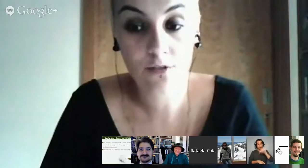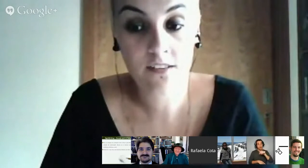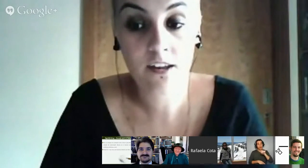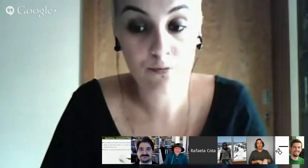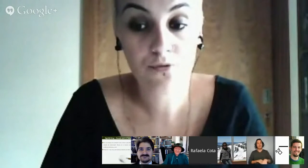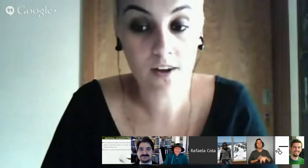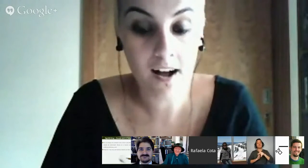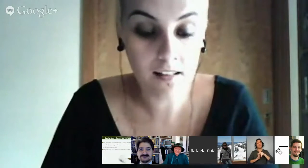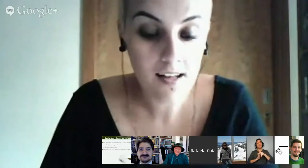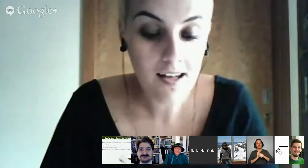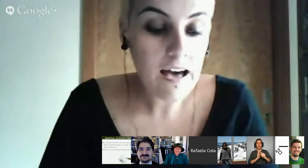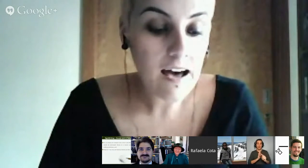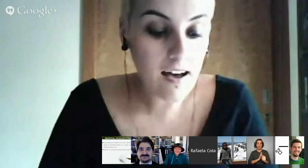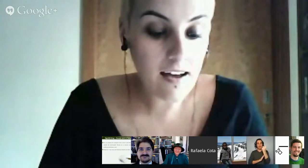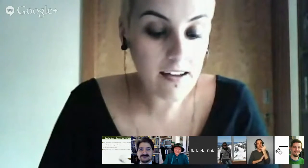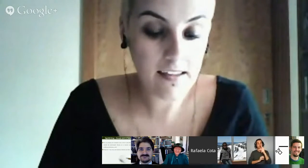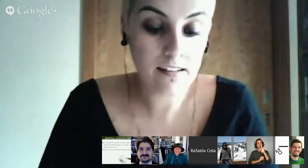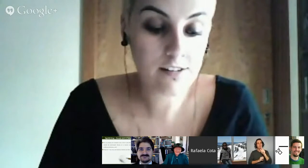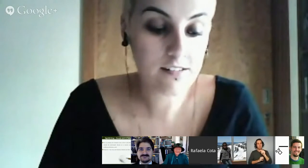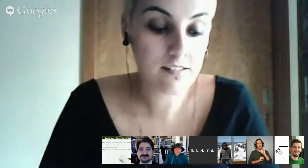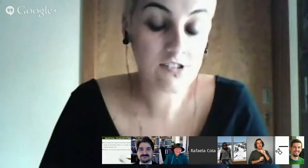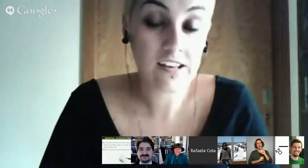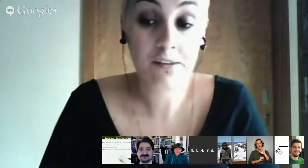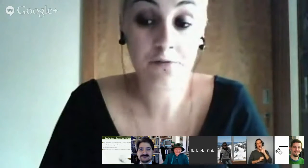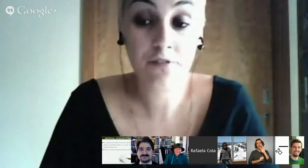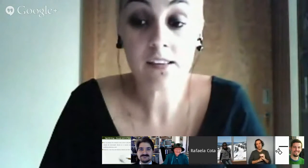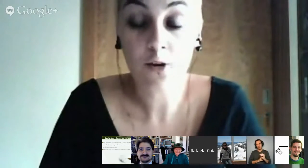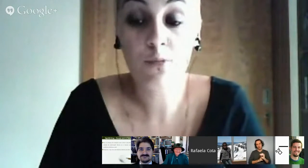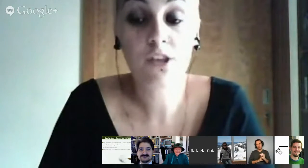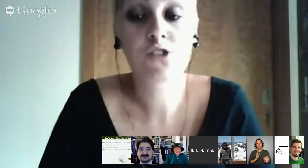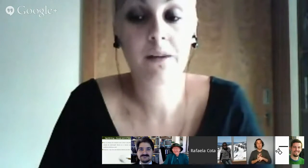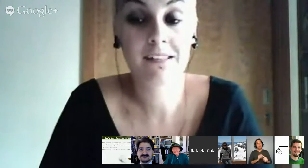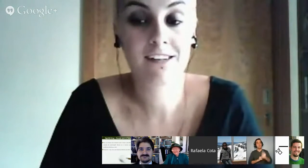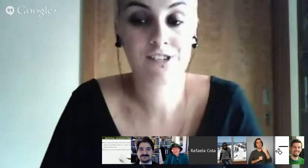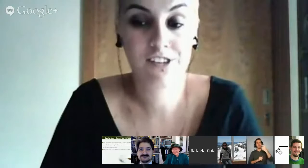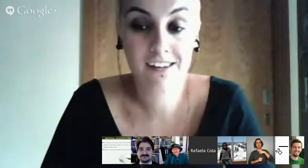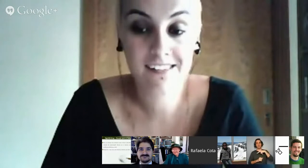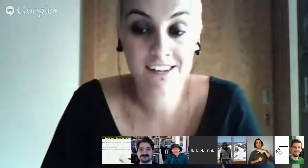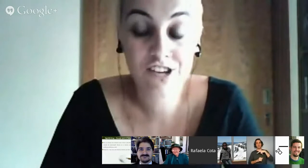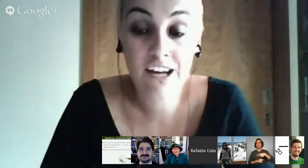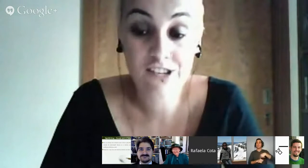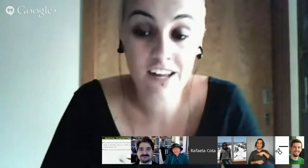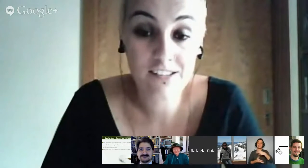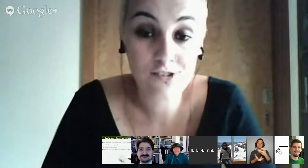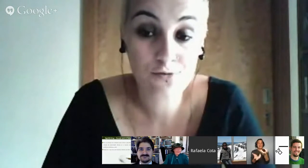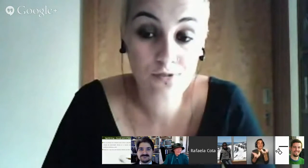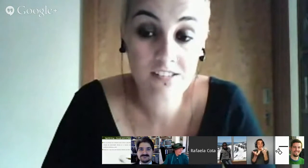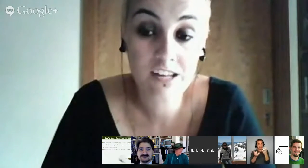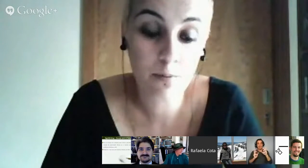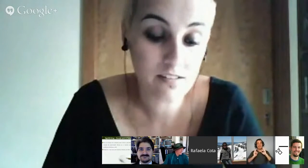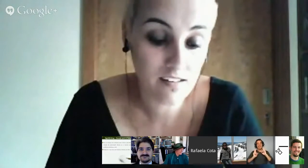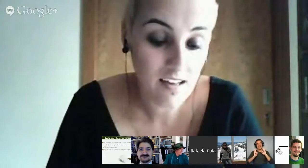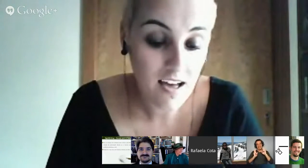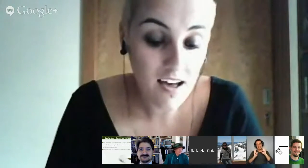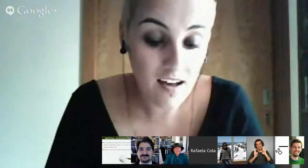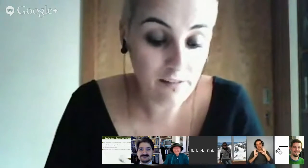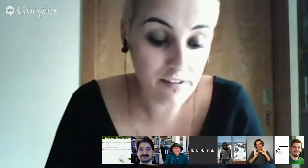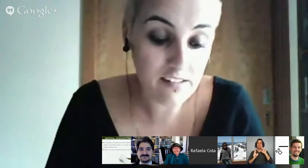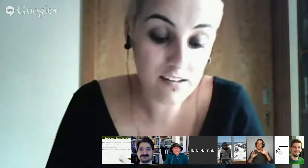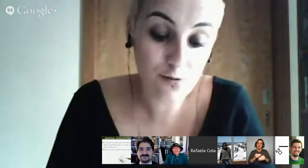acontecer em Portugal e aquilo que está a ser feito é com muita esperança que chegue às crianças surdas e que possa vir a ser